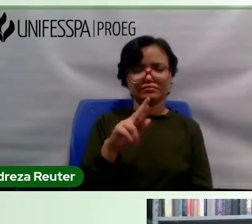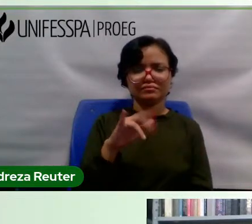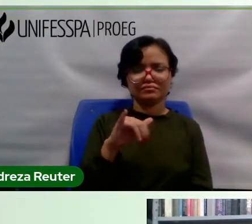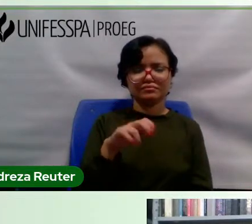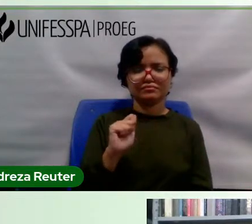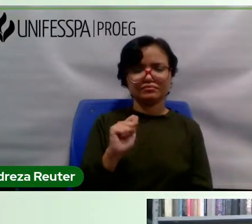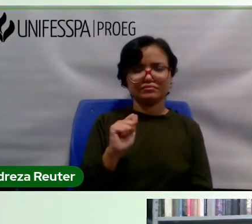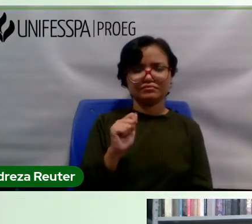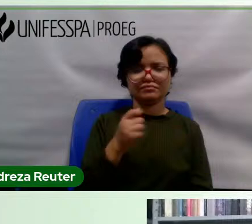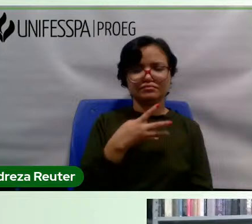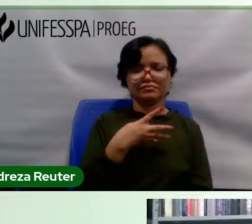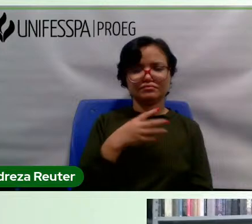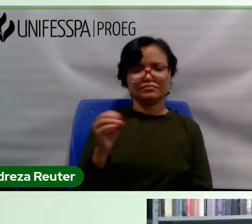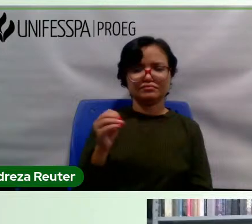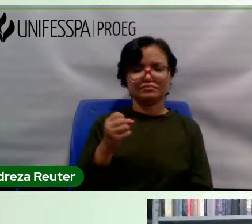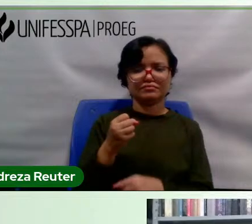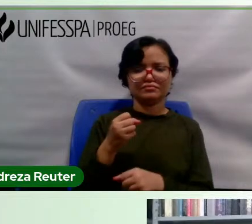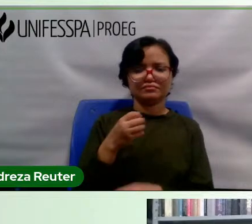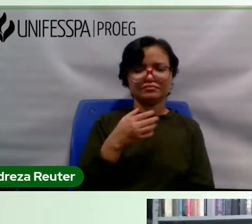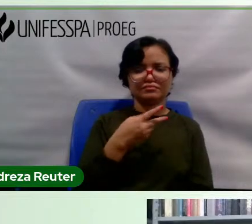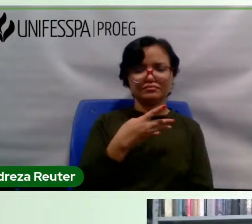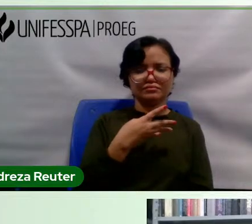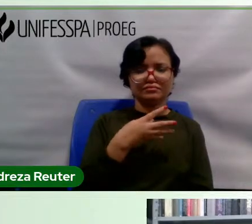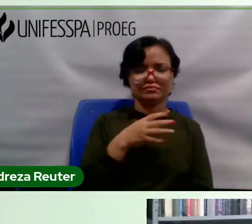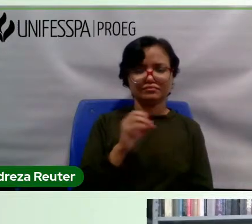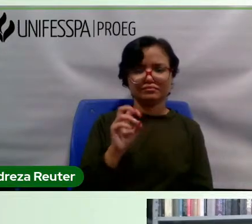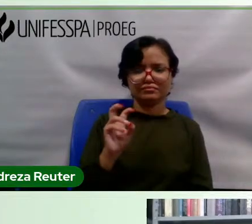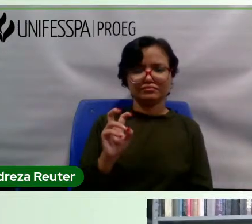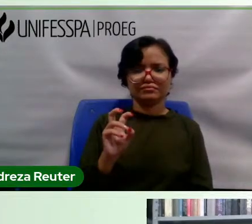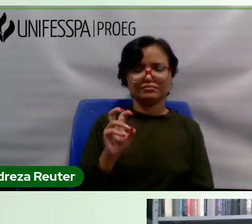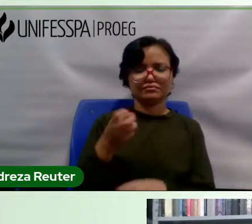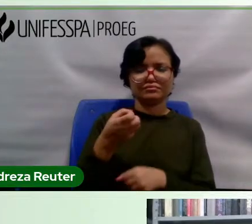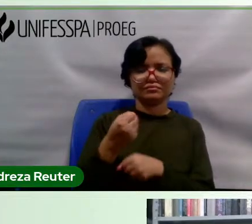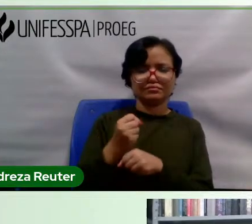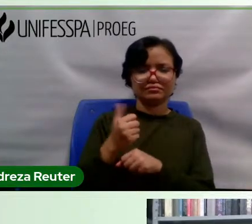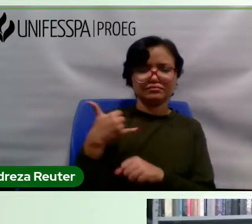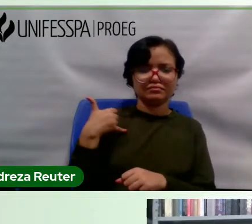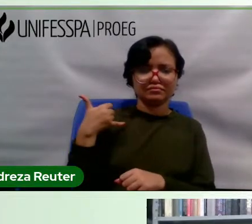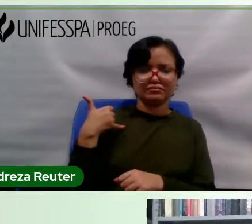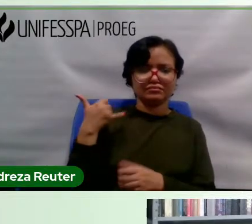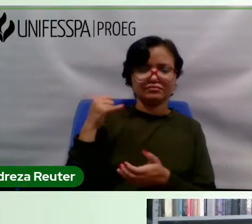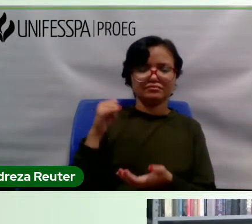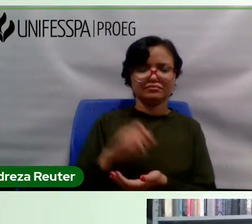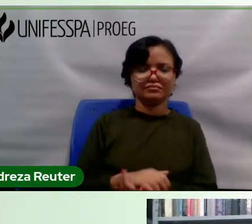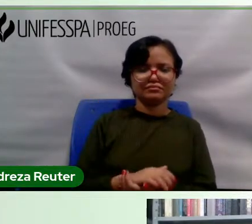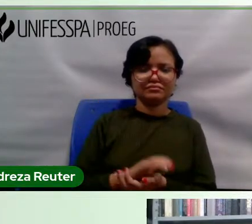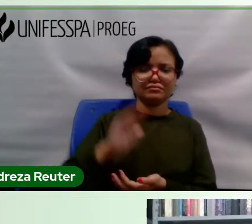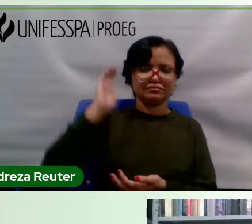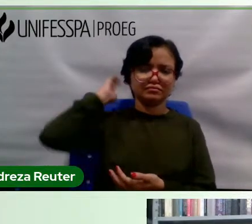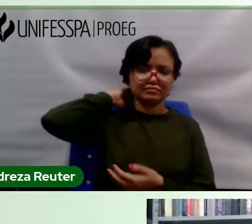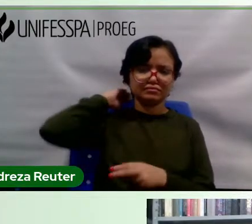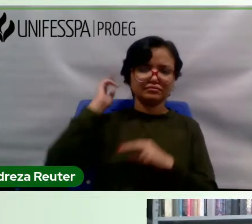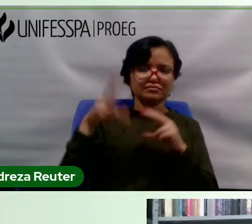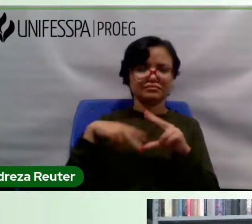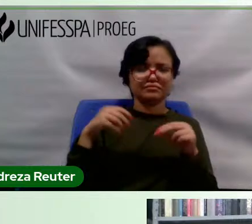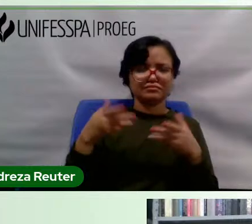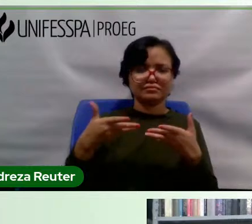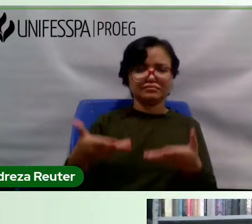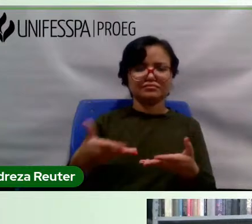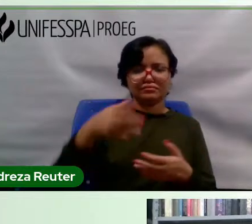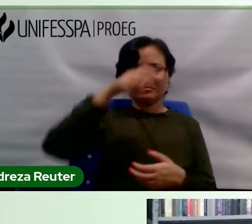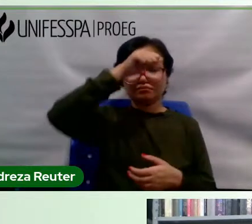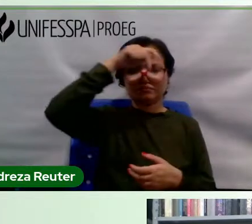pelos 405 anos da capital, um prêmio que foi dado pela prefeitura, pelo